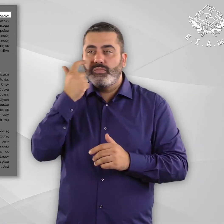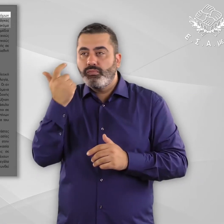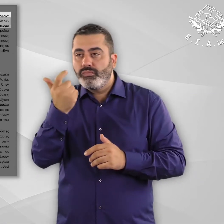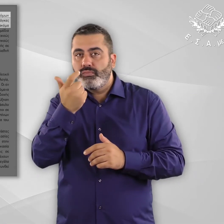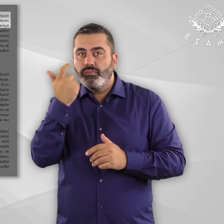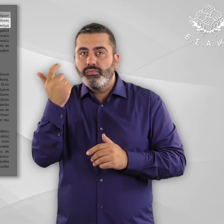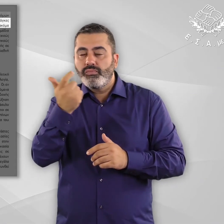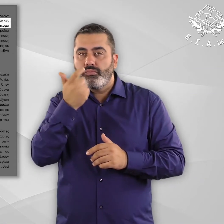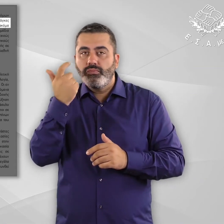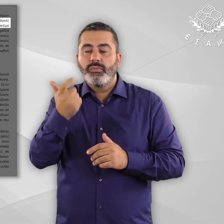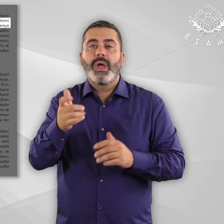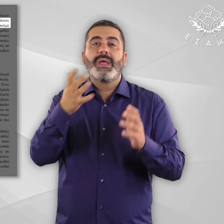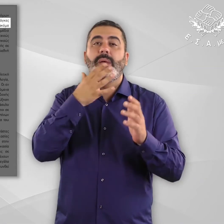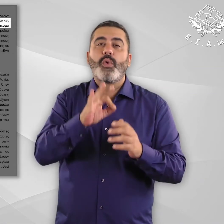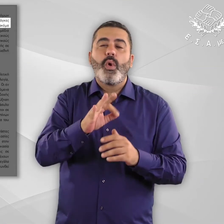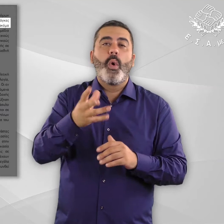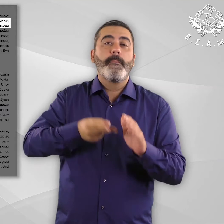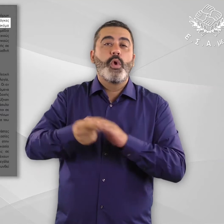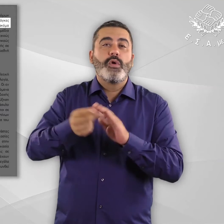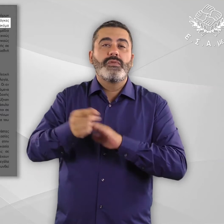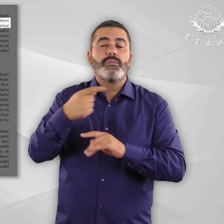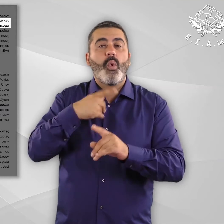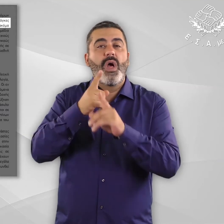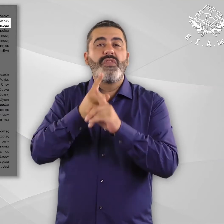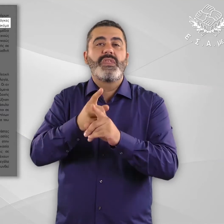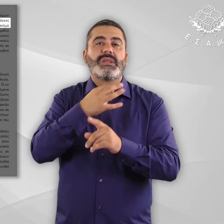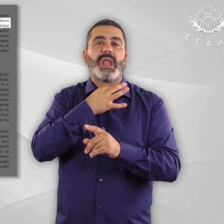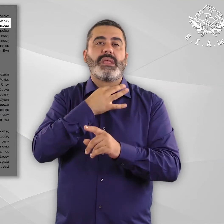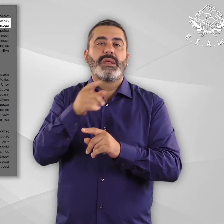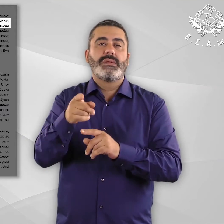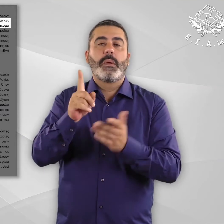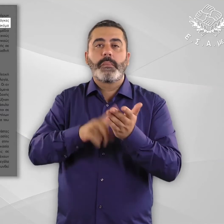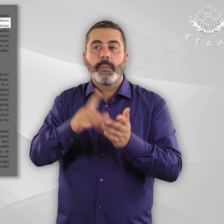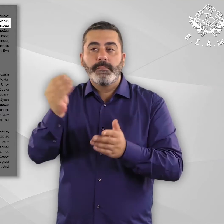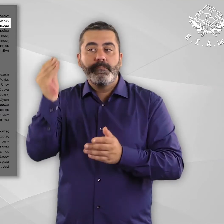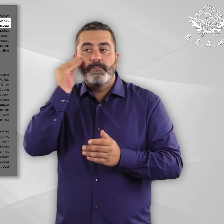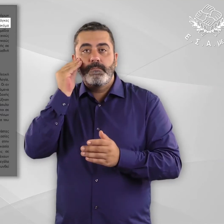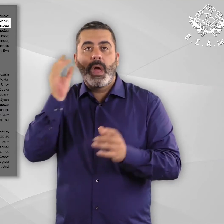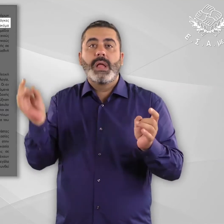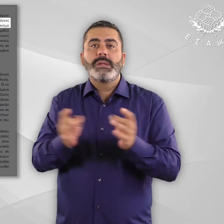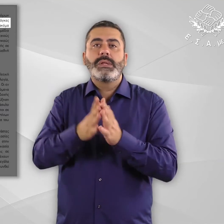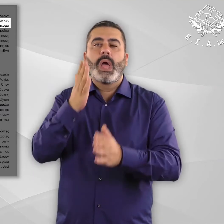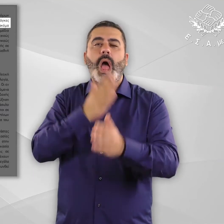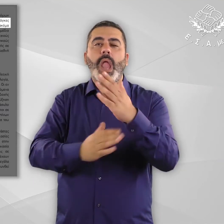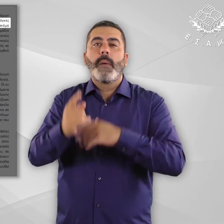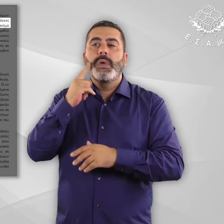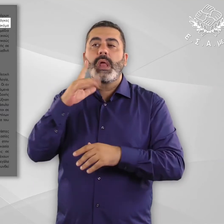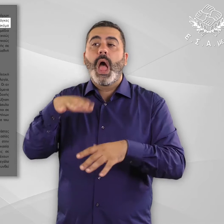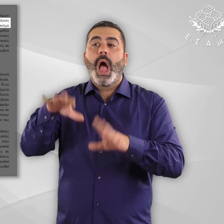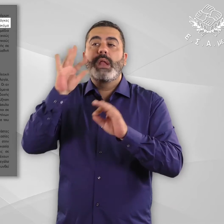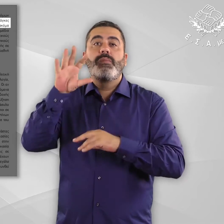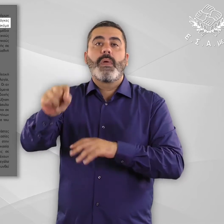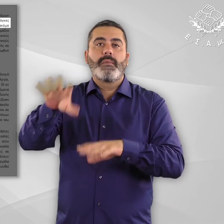καταλήλως. Οι ειδικές ανάγκες των προσφύγων και ετούντων ασύλου λαμβάνονται υπόψη ακόμα κι αν η αναπηρία εντοπιστή σε